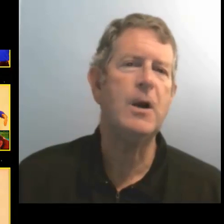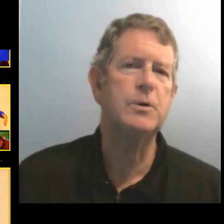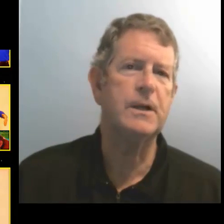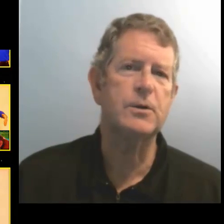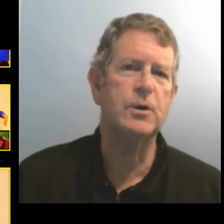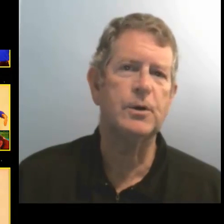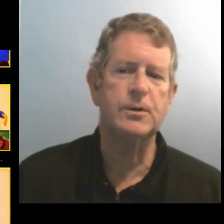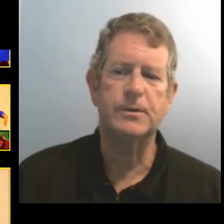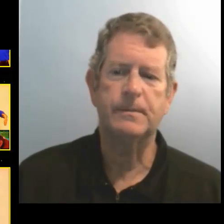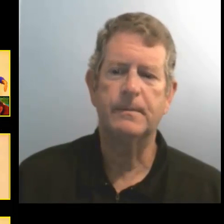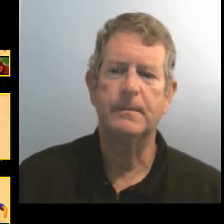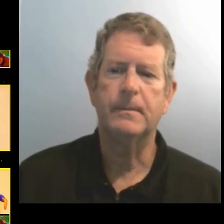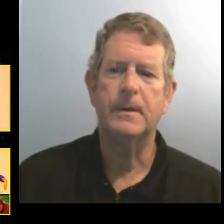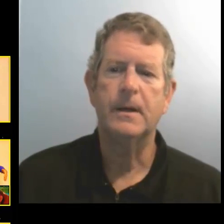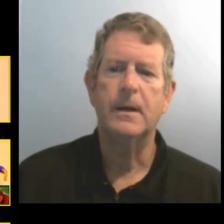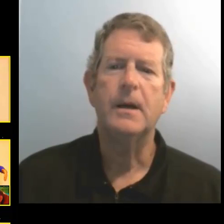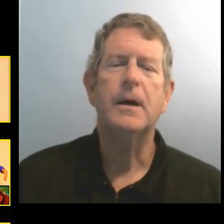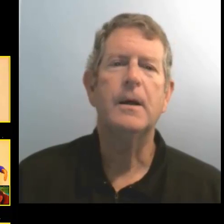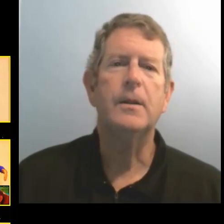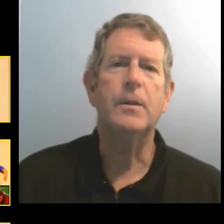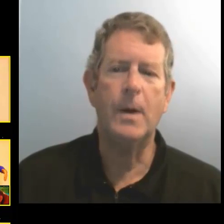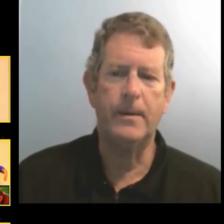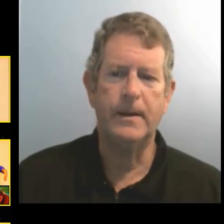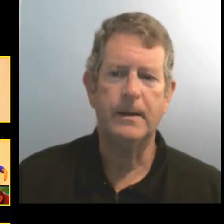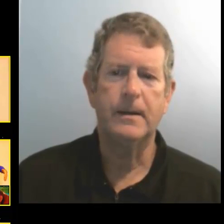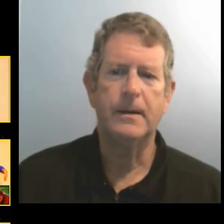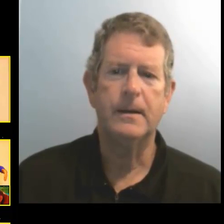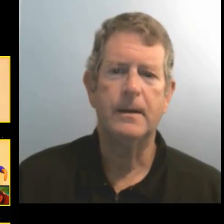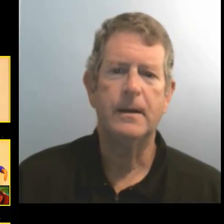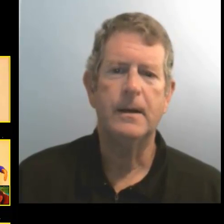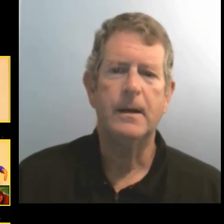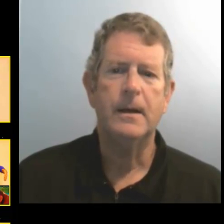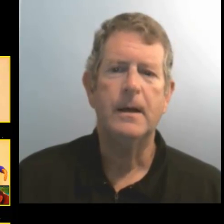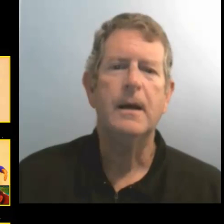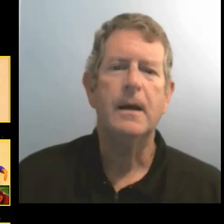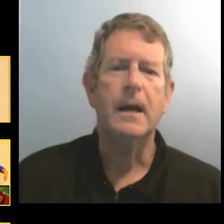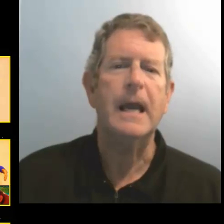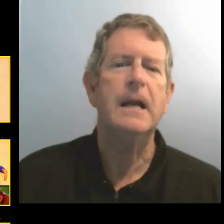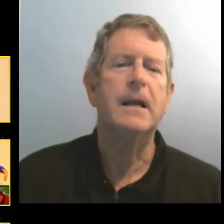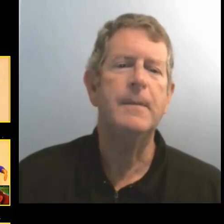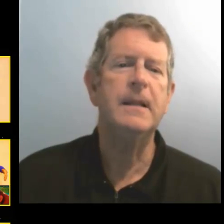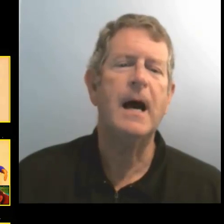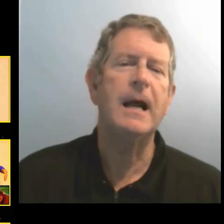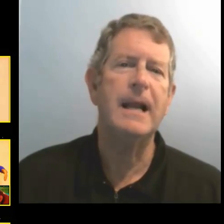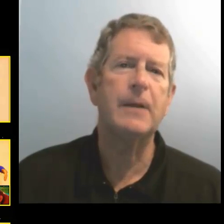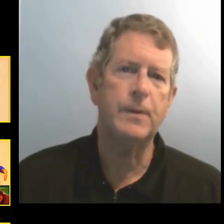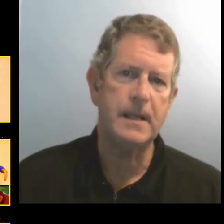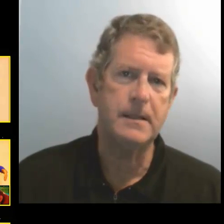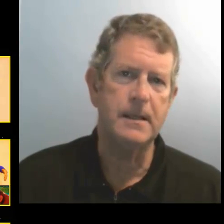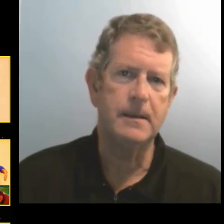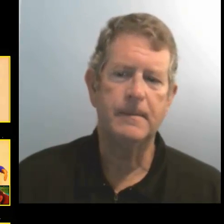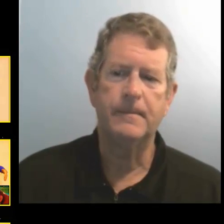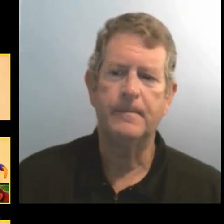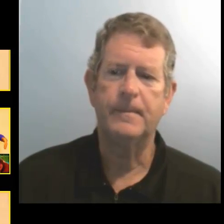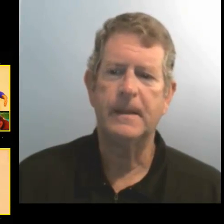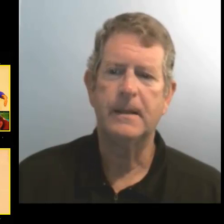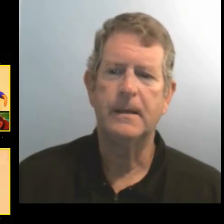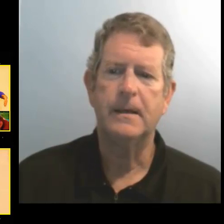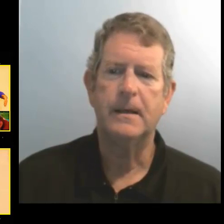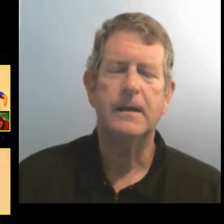queda lejos de nosotros. 9. Él camina al lado de ti.